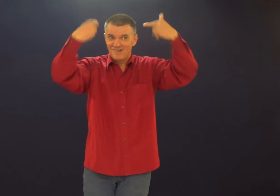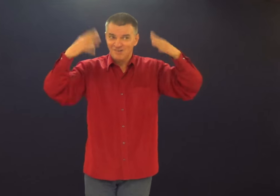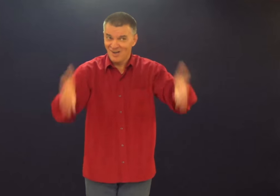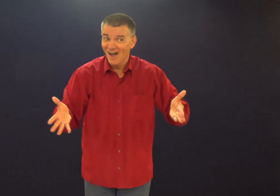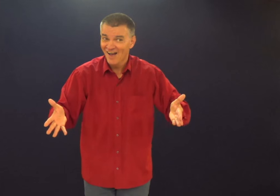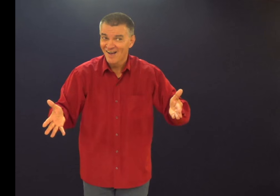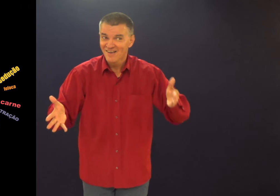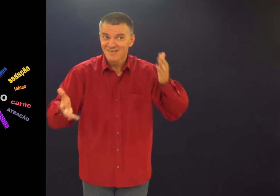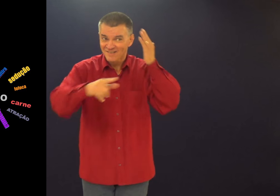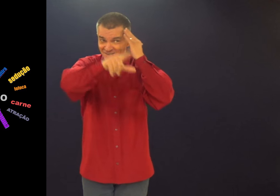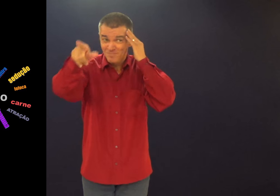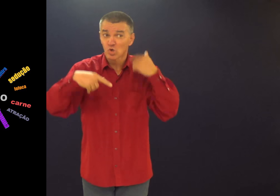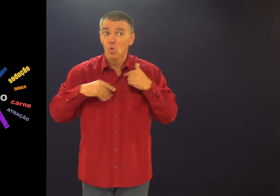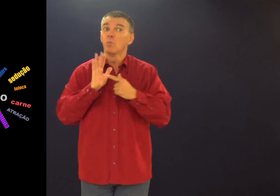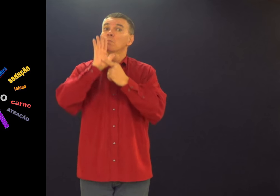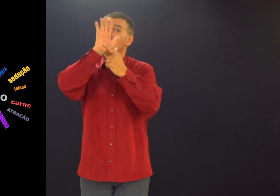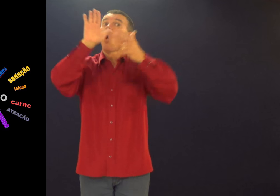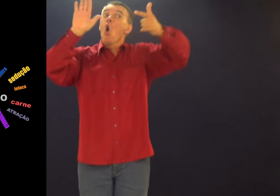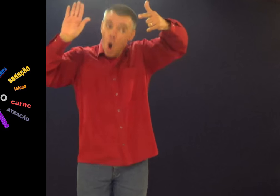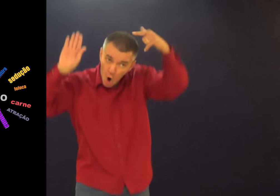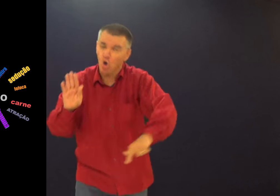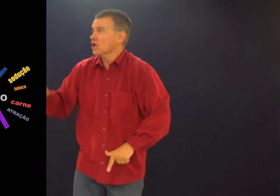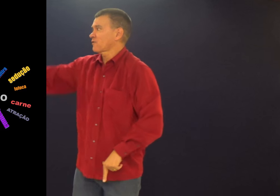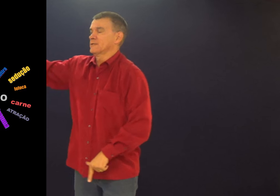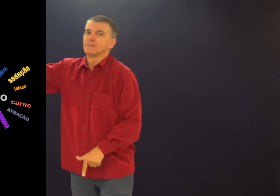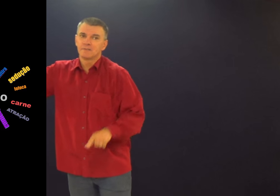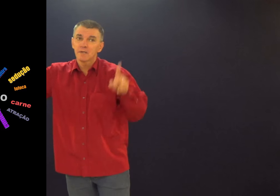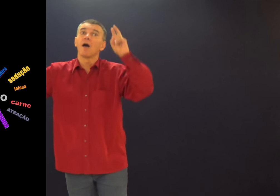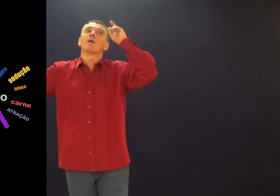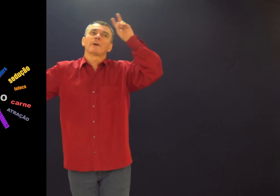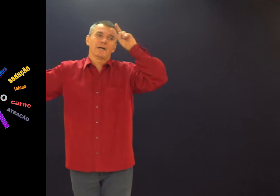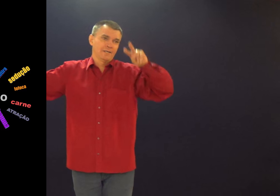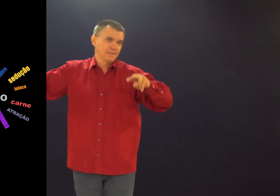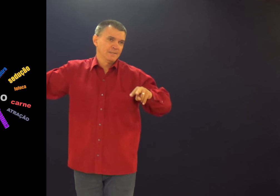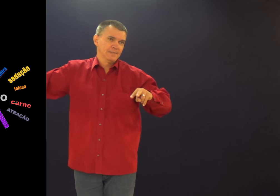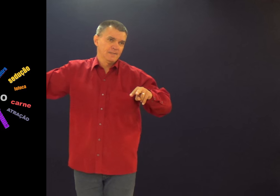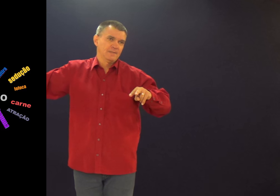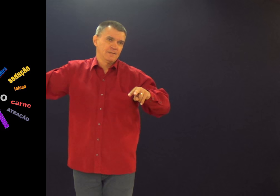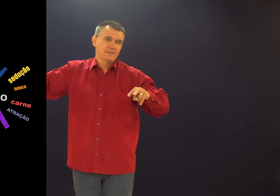Lembra que eu disse para vocês? Eu já aprendi sobre isso. E eu vou apresentar de novo. Traz atenção nisso.